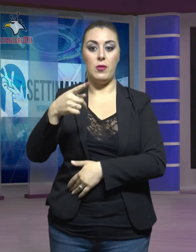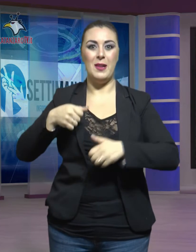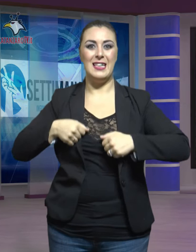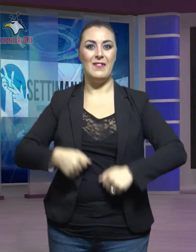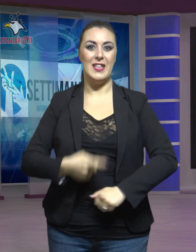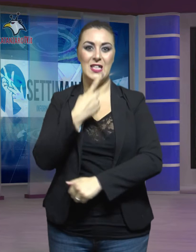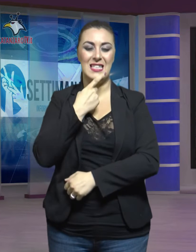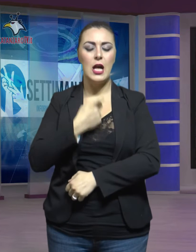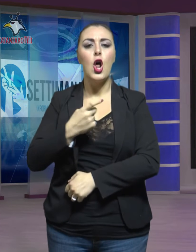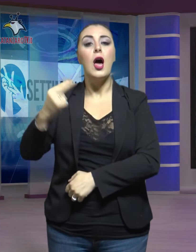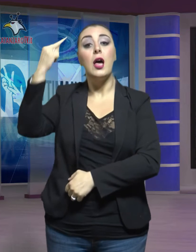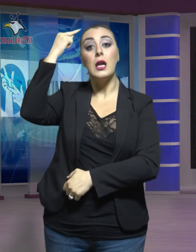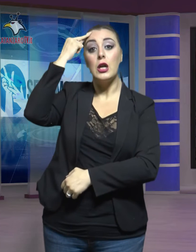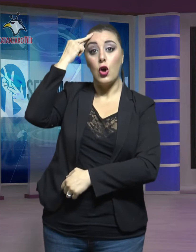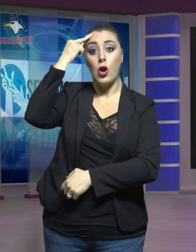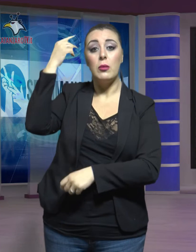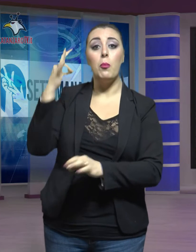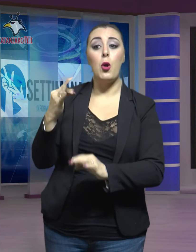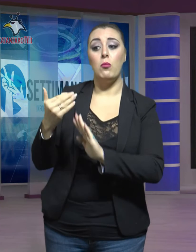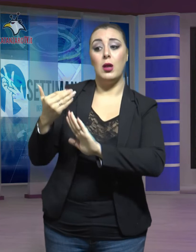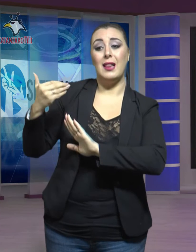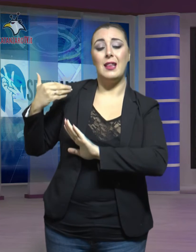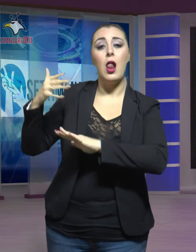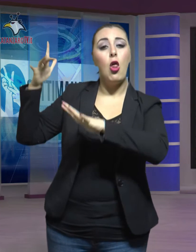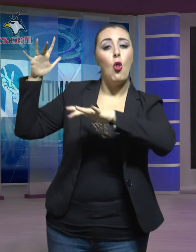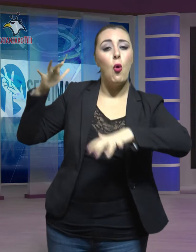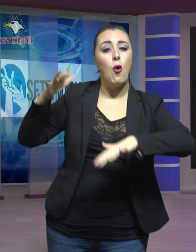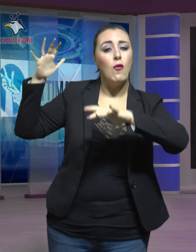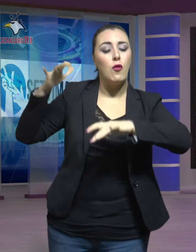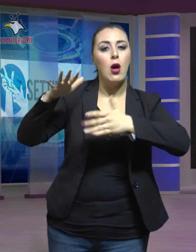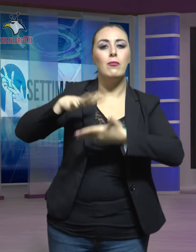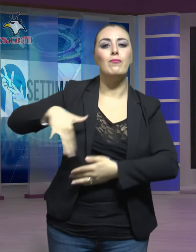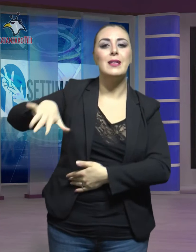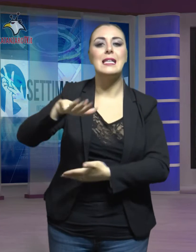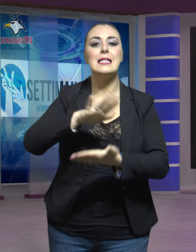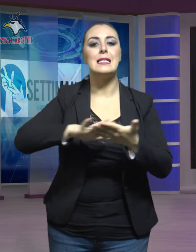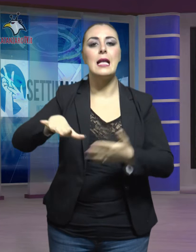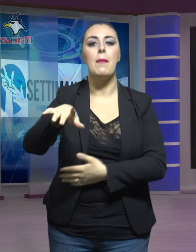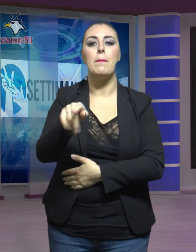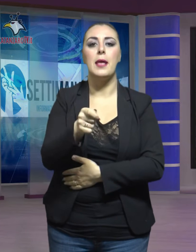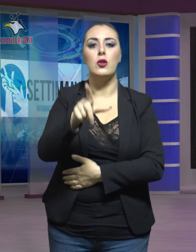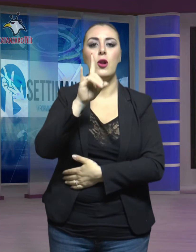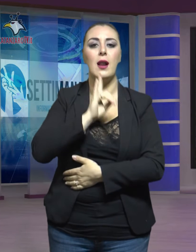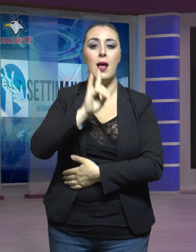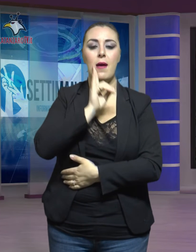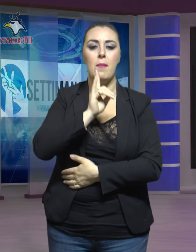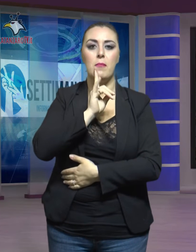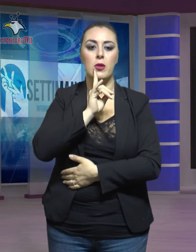ricordando l'alluvione accaduta a San Pietro Lamettino che ha provocato la